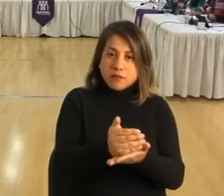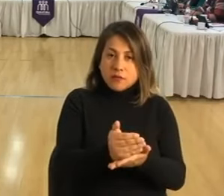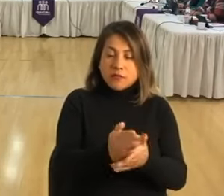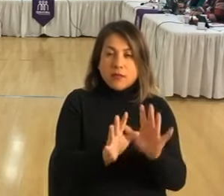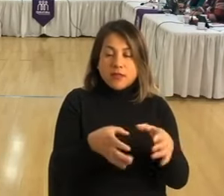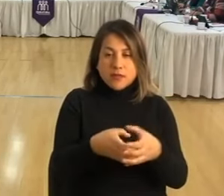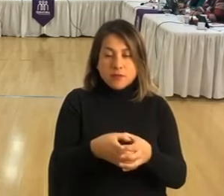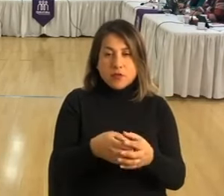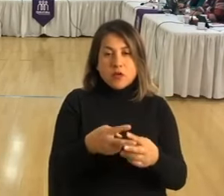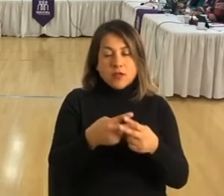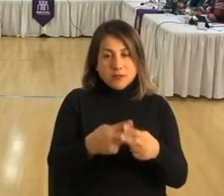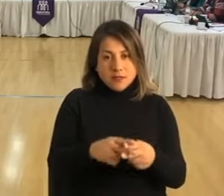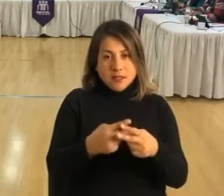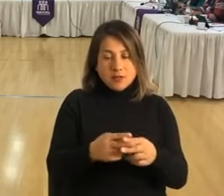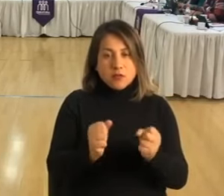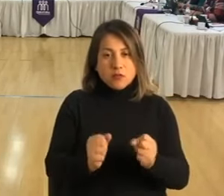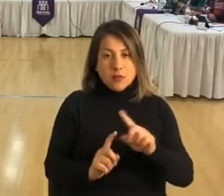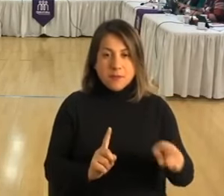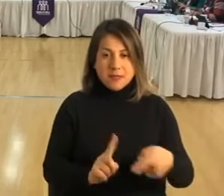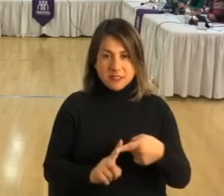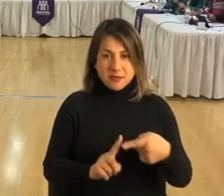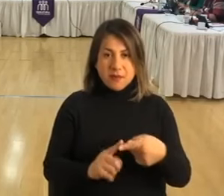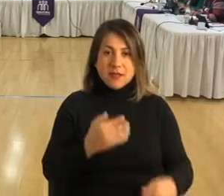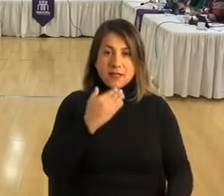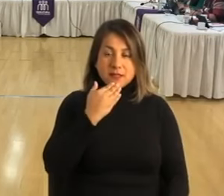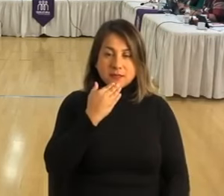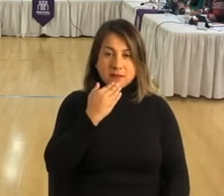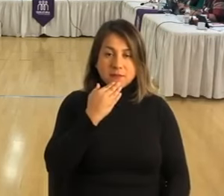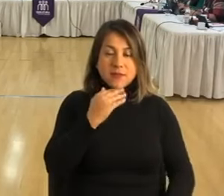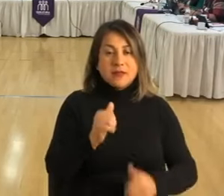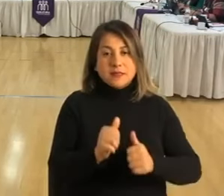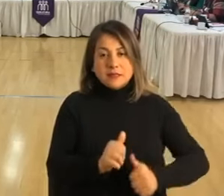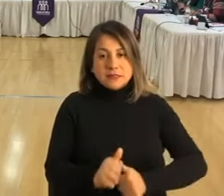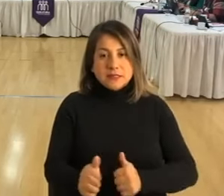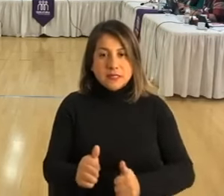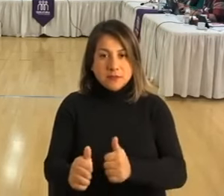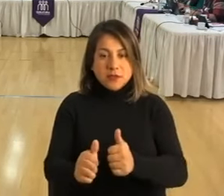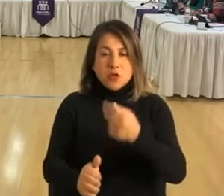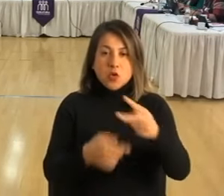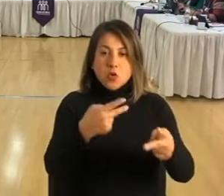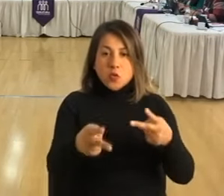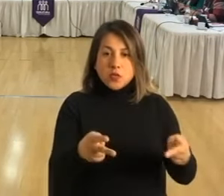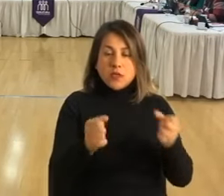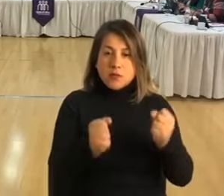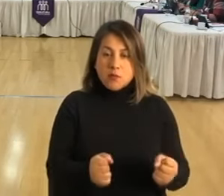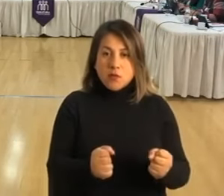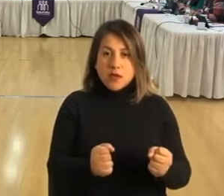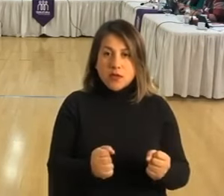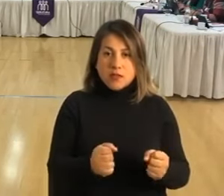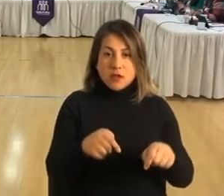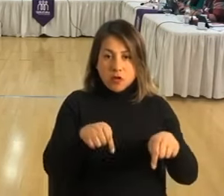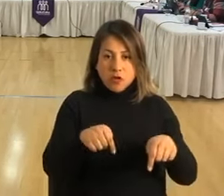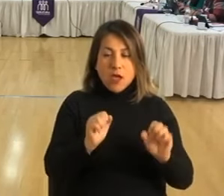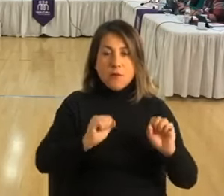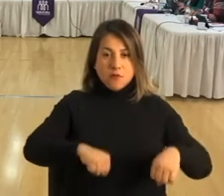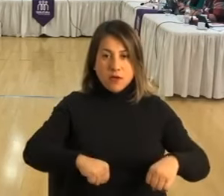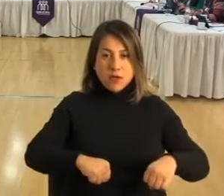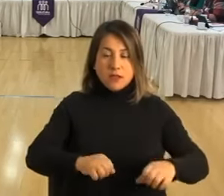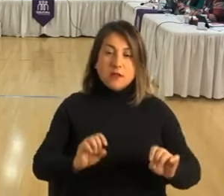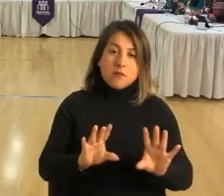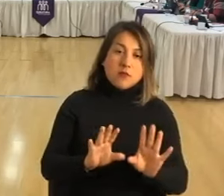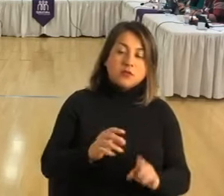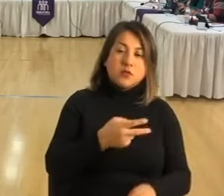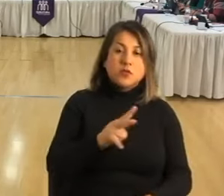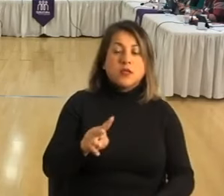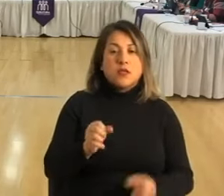equipos técnicos para la participación y también para el seguimiento de lo que ustedes pudiesen hoy día aprobar si así lo estiman